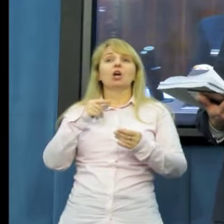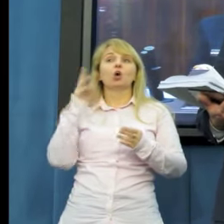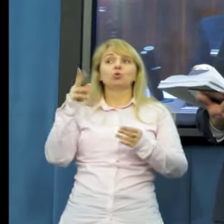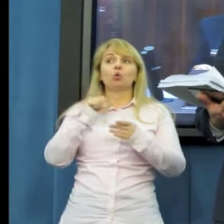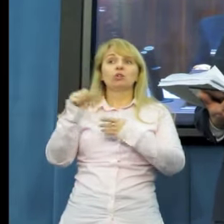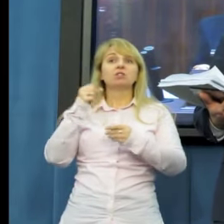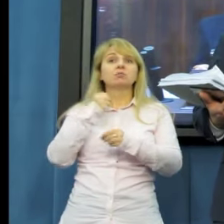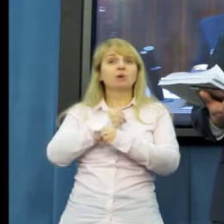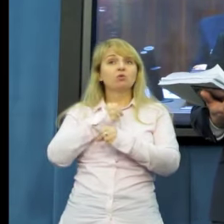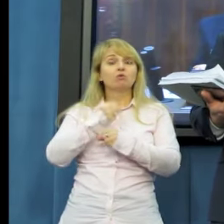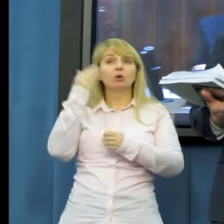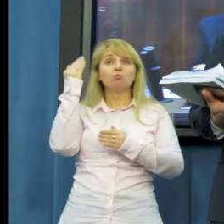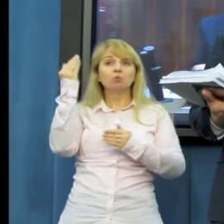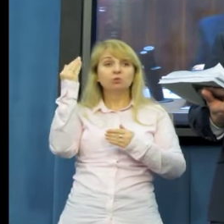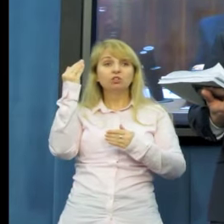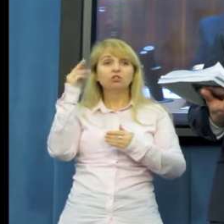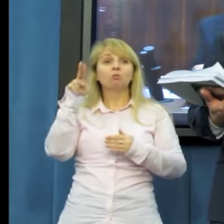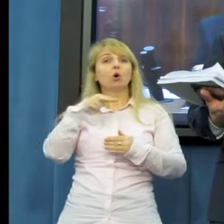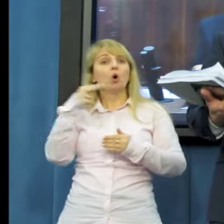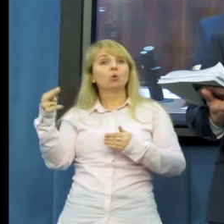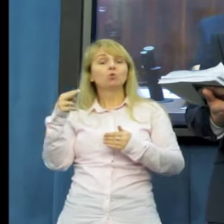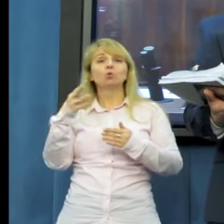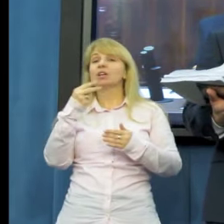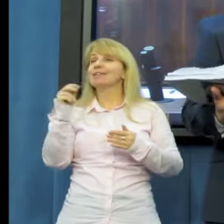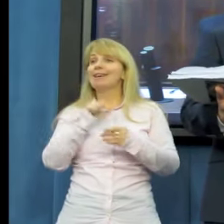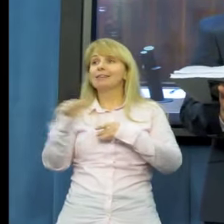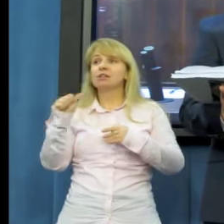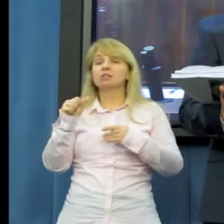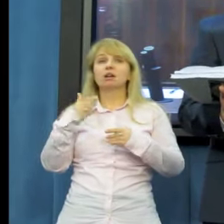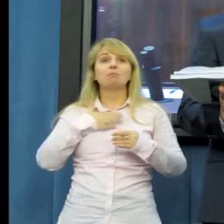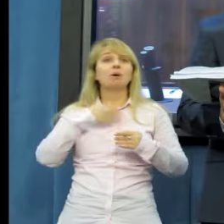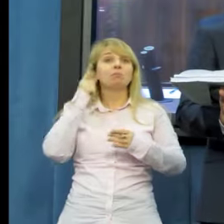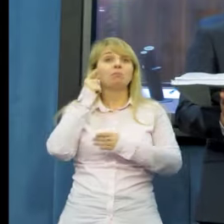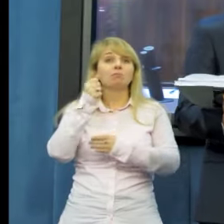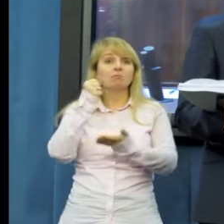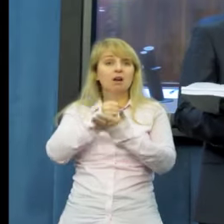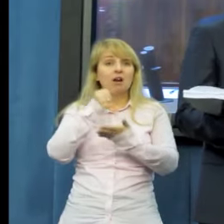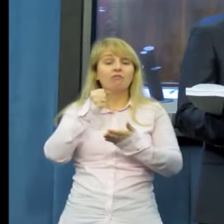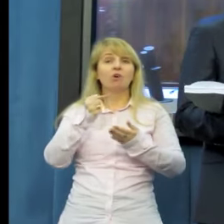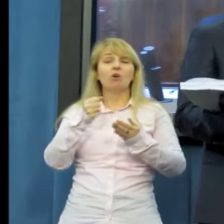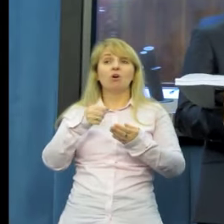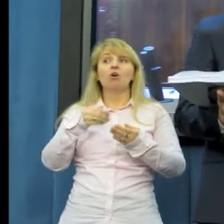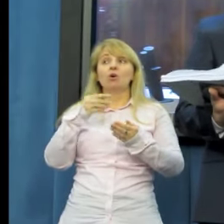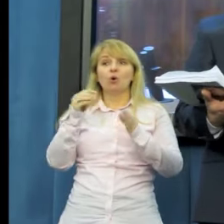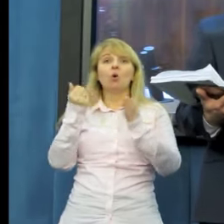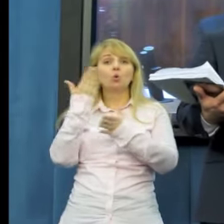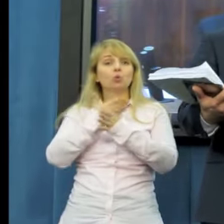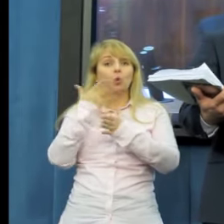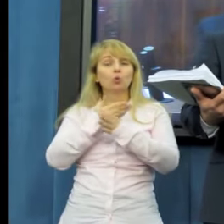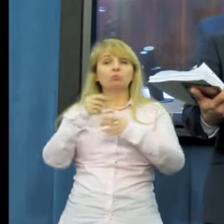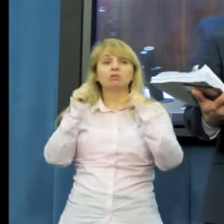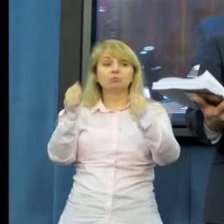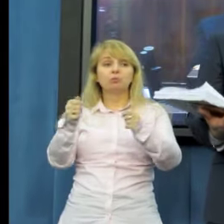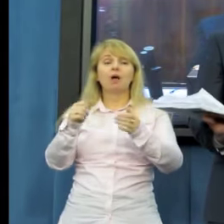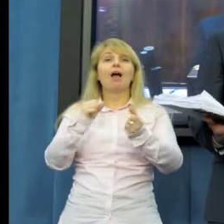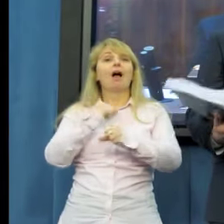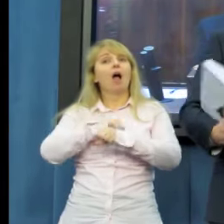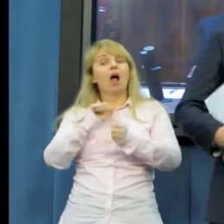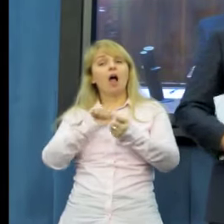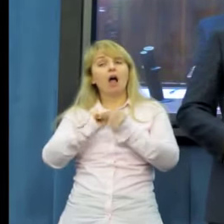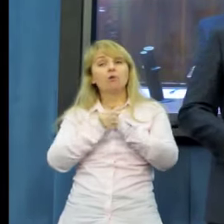publiczny, który nie jest uprawniony do wystawiania dokumentów, bądź poświadcza nieprawdę,